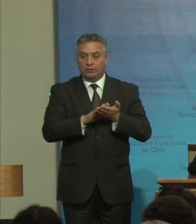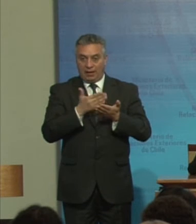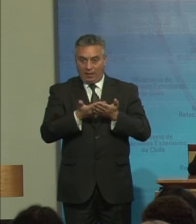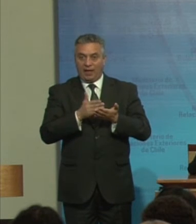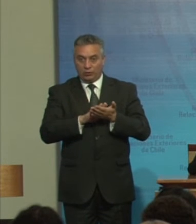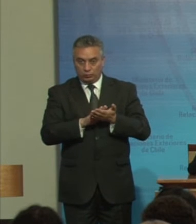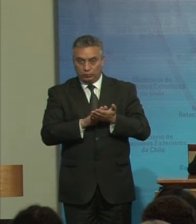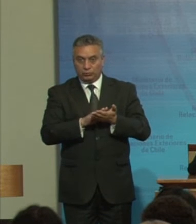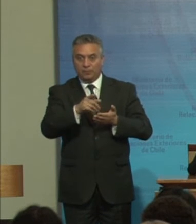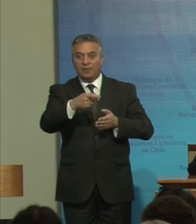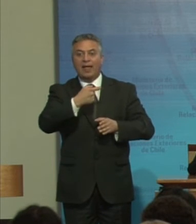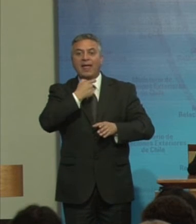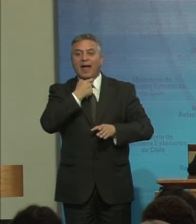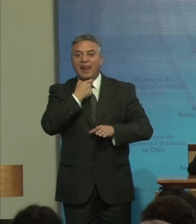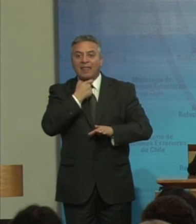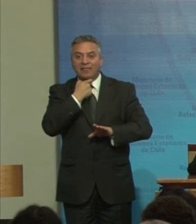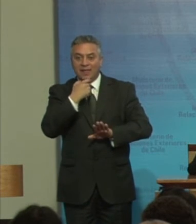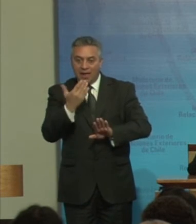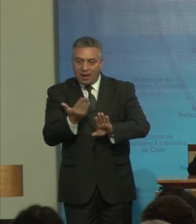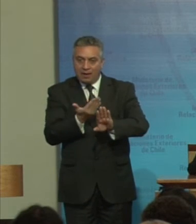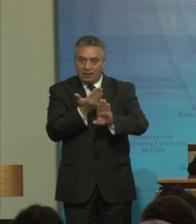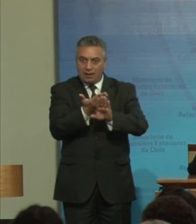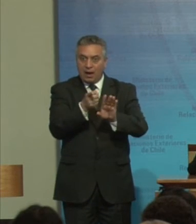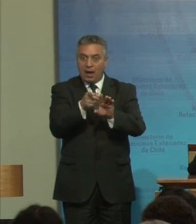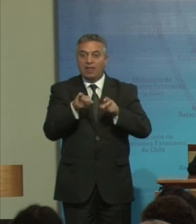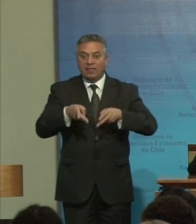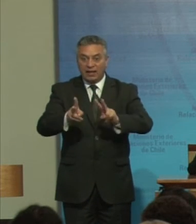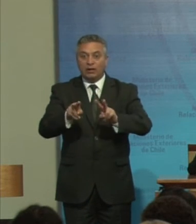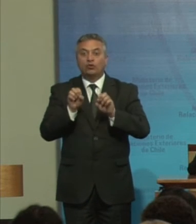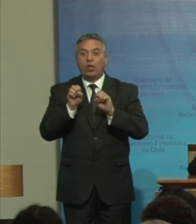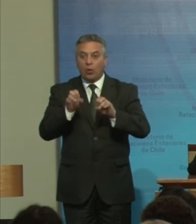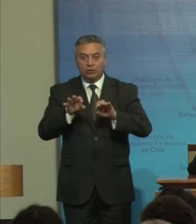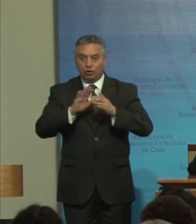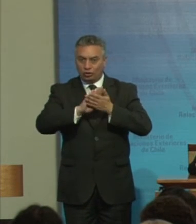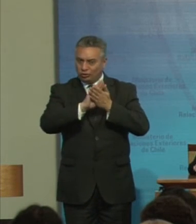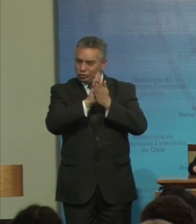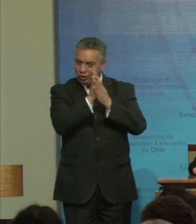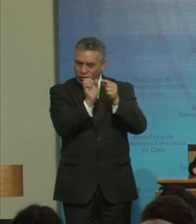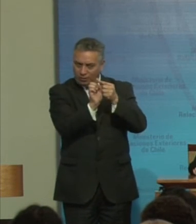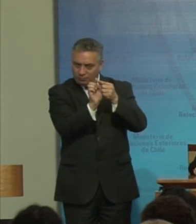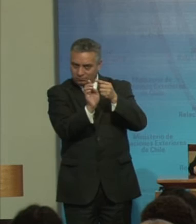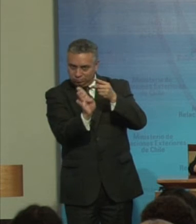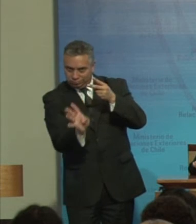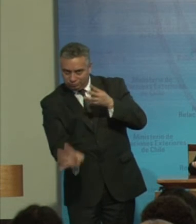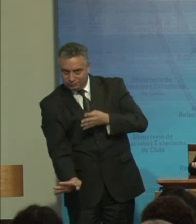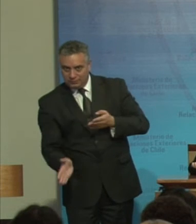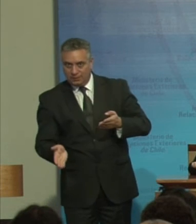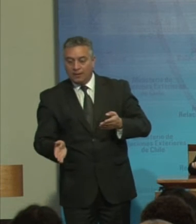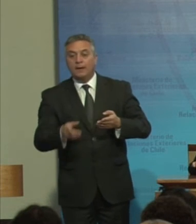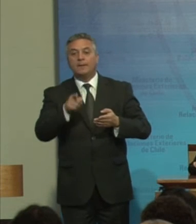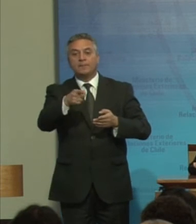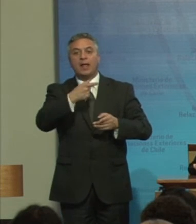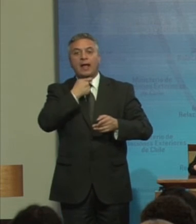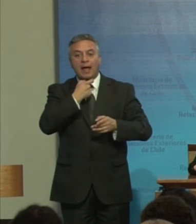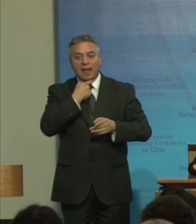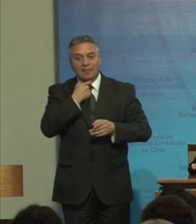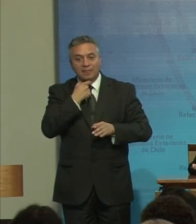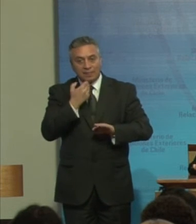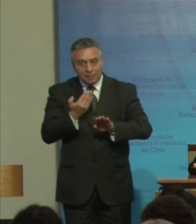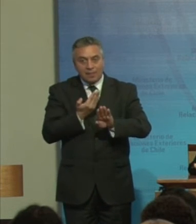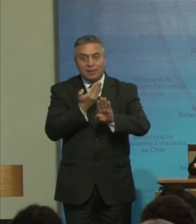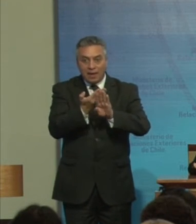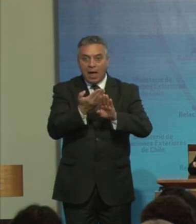Las garantías Del derecho A la educación En todas Sus dimensiones Las garantías